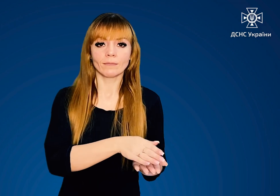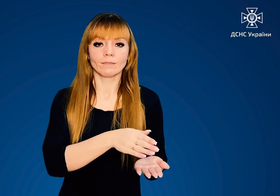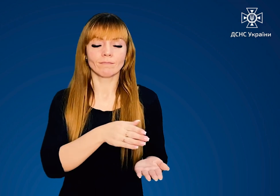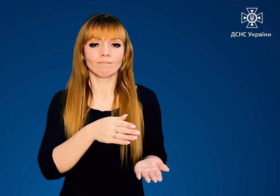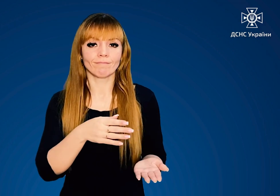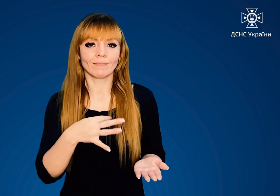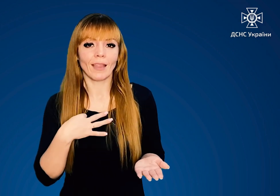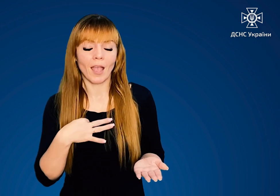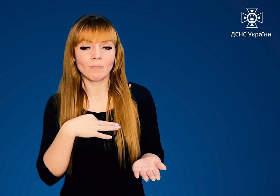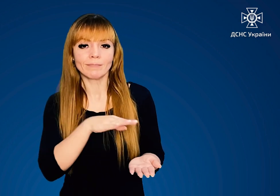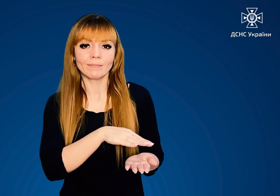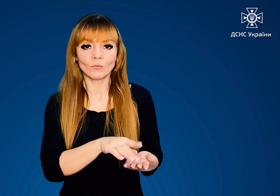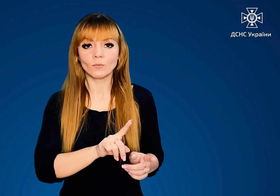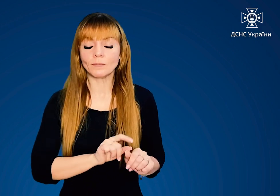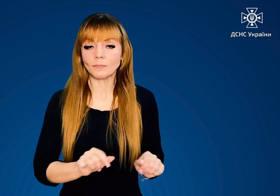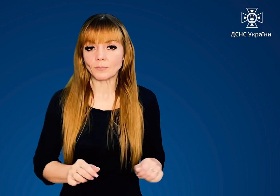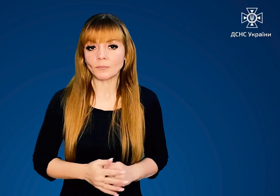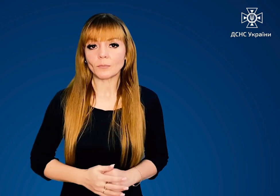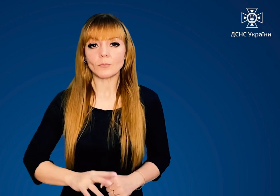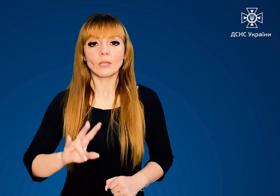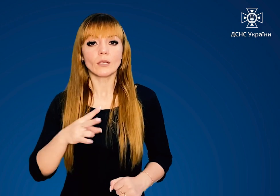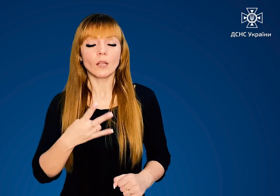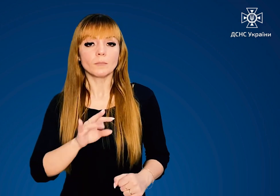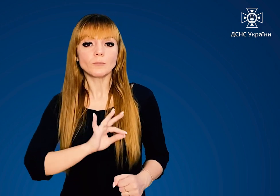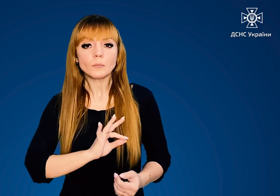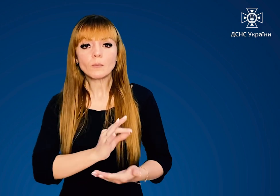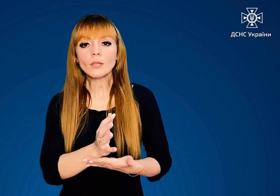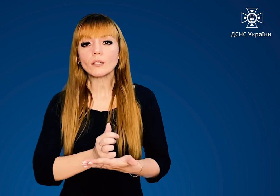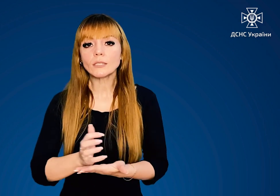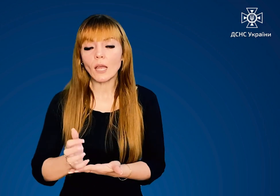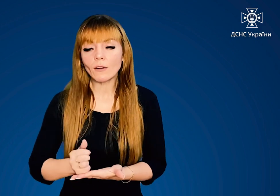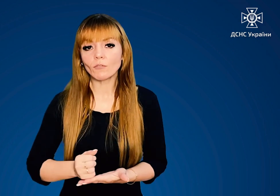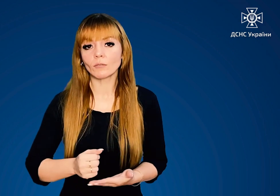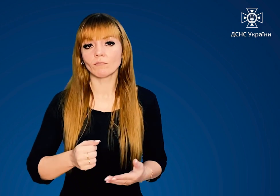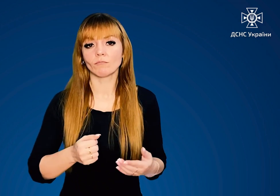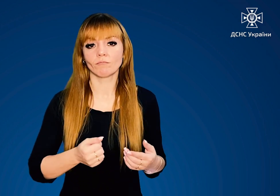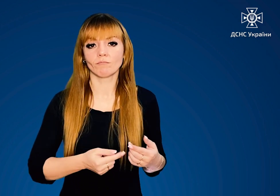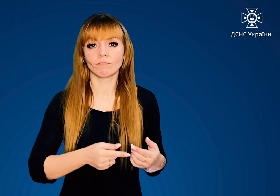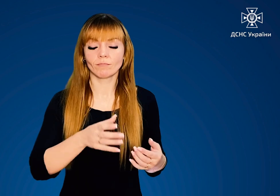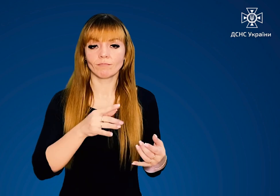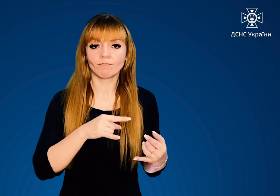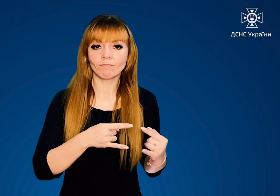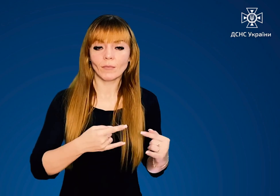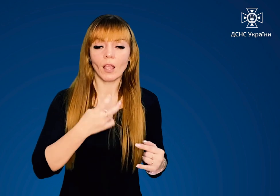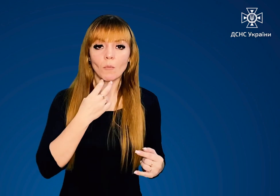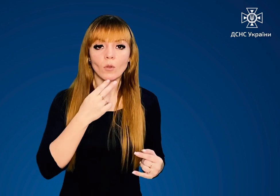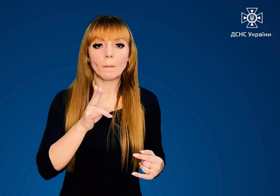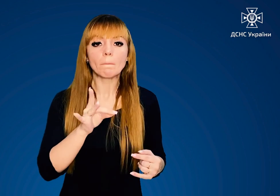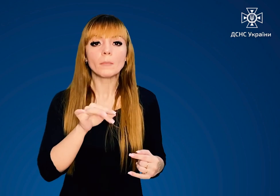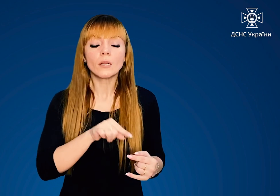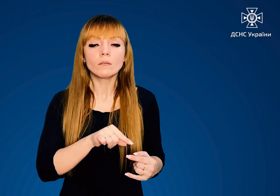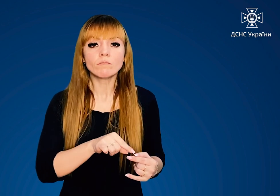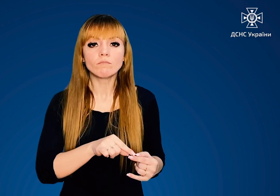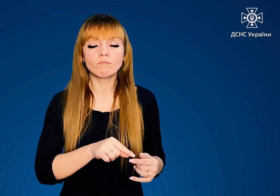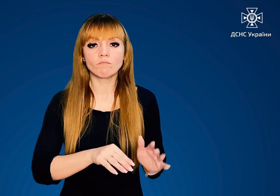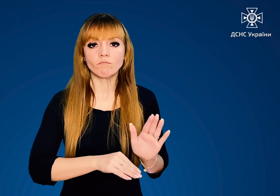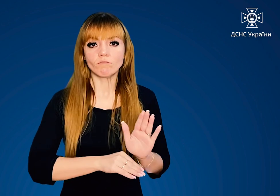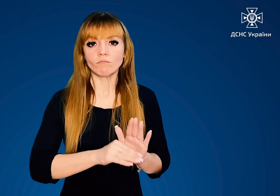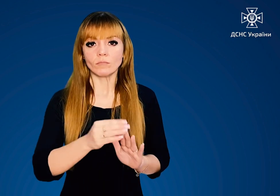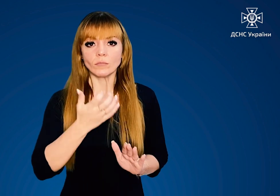Не користуйтеся резервним джерелом електропостачання або іншим гаджетом при підвищенні його